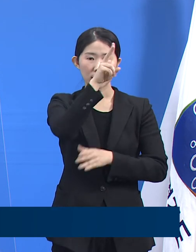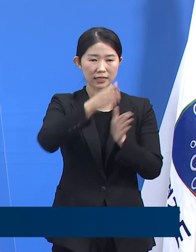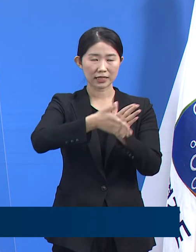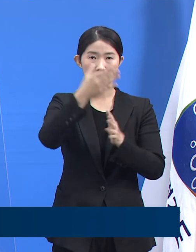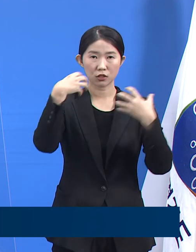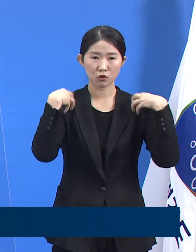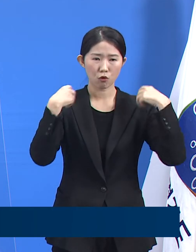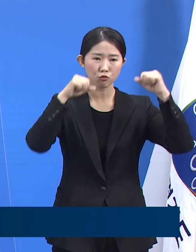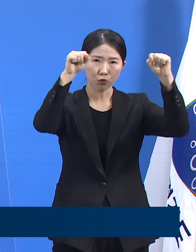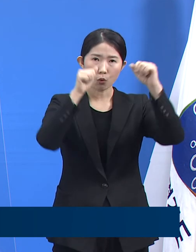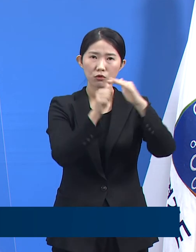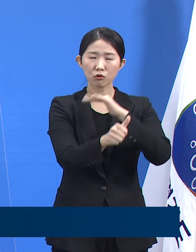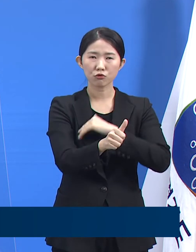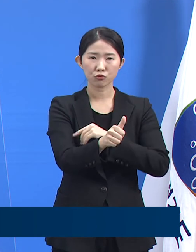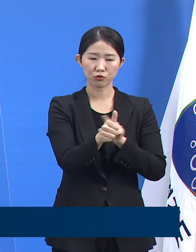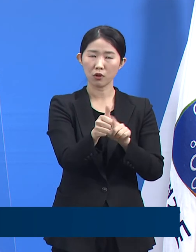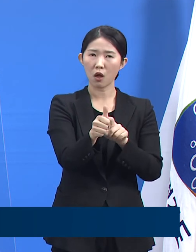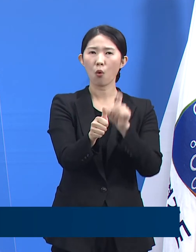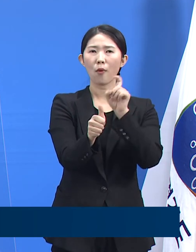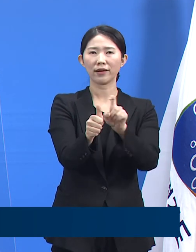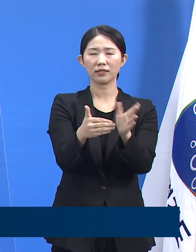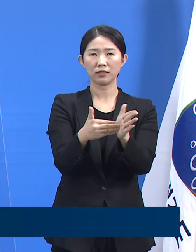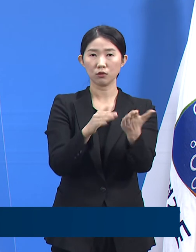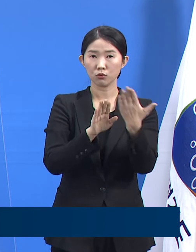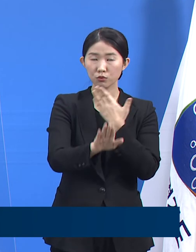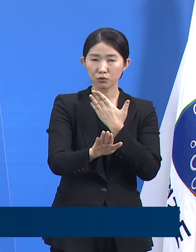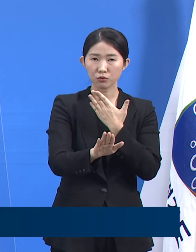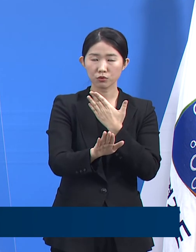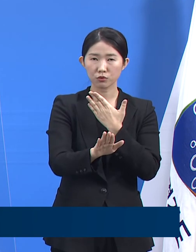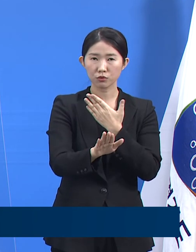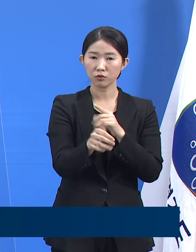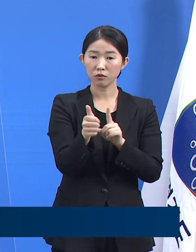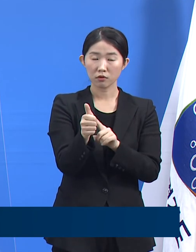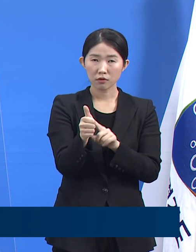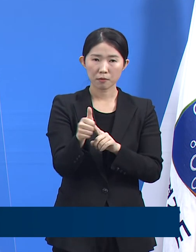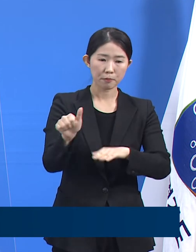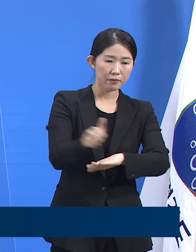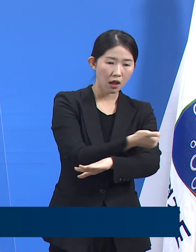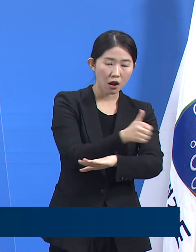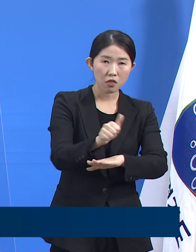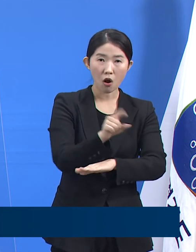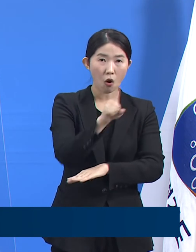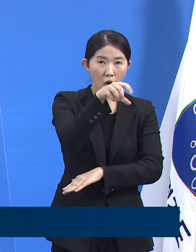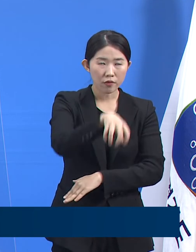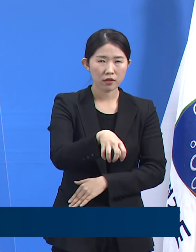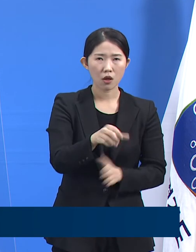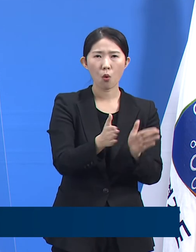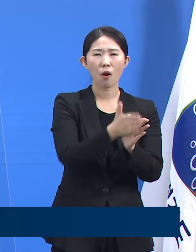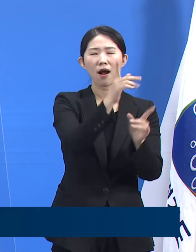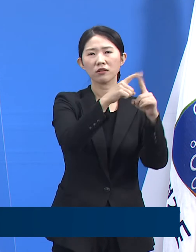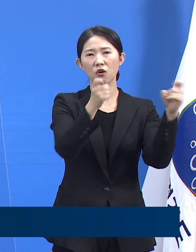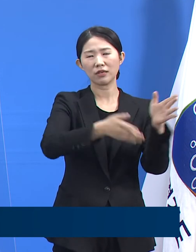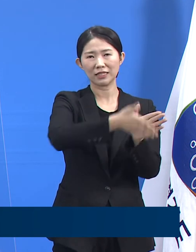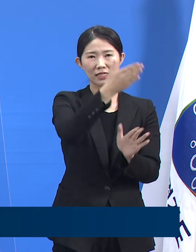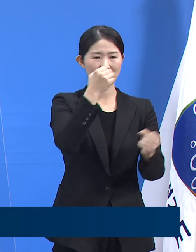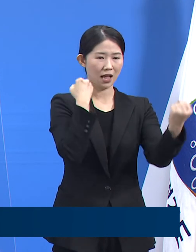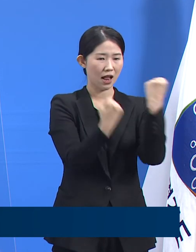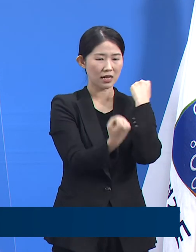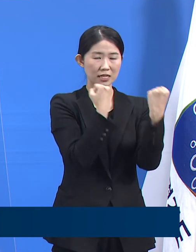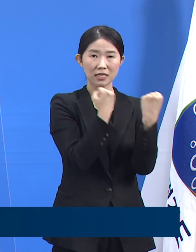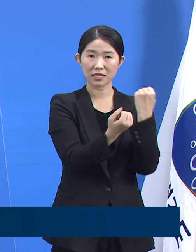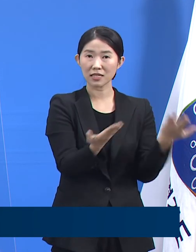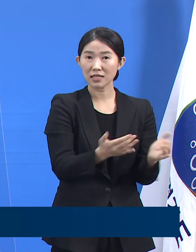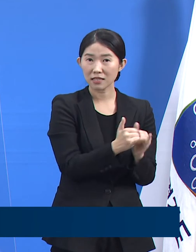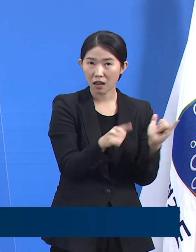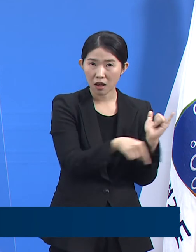3명이 최초 확진 판정을 받은 이후 확진자가 이용하던 화성시 소재 헬스장 직원과 이용자